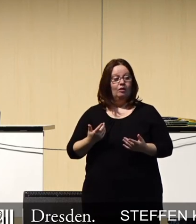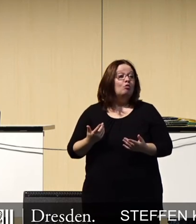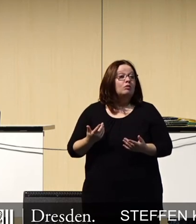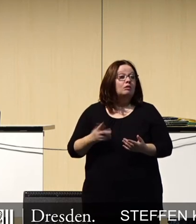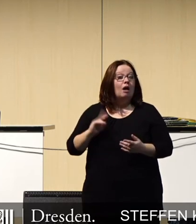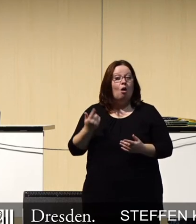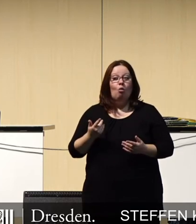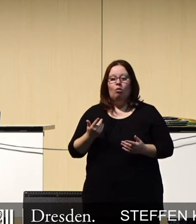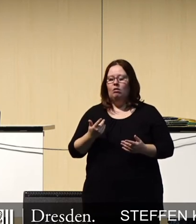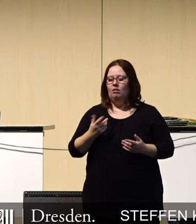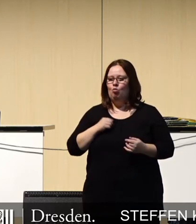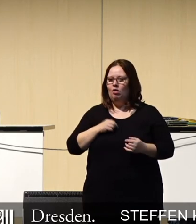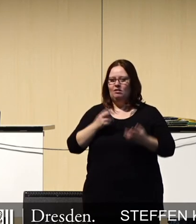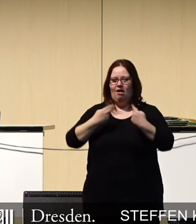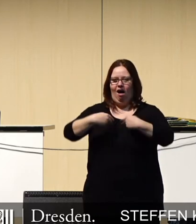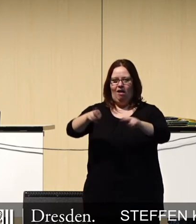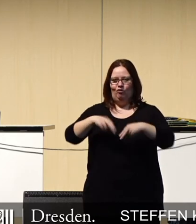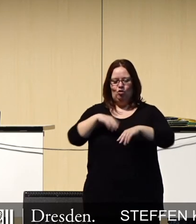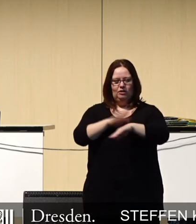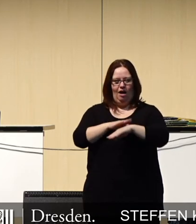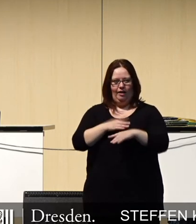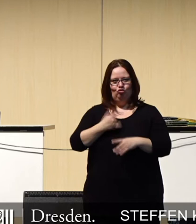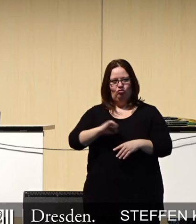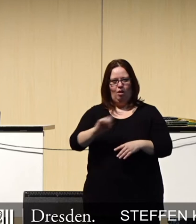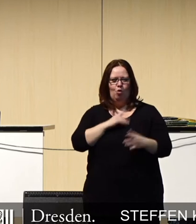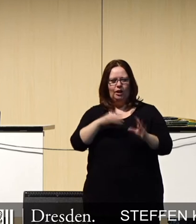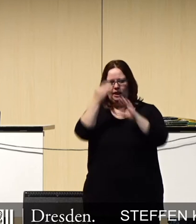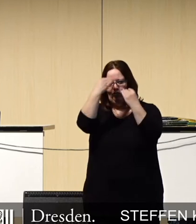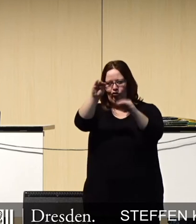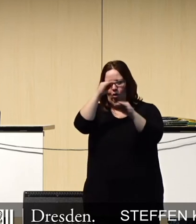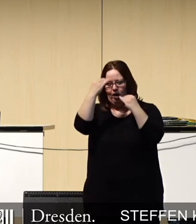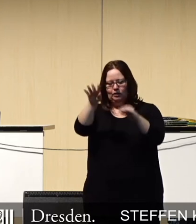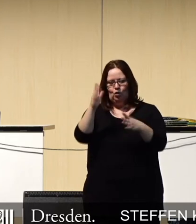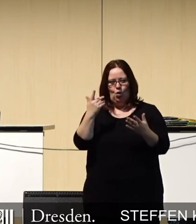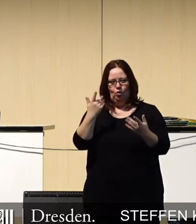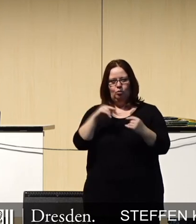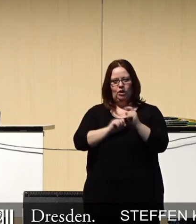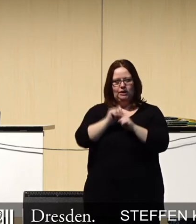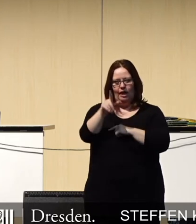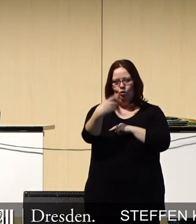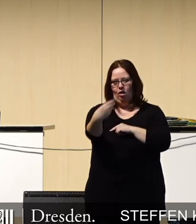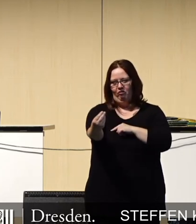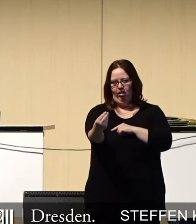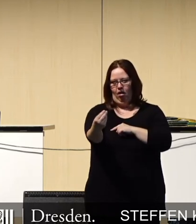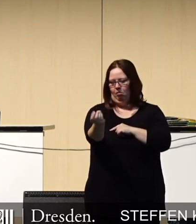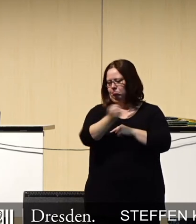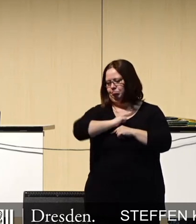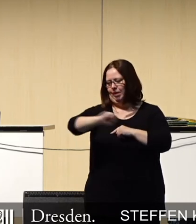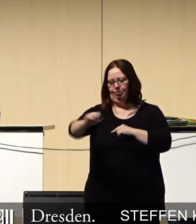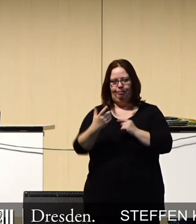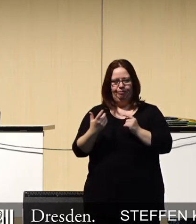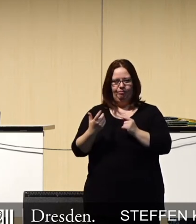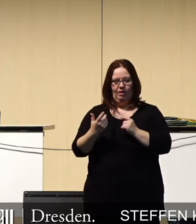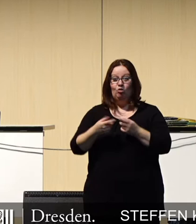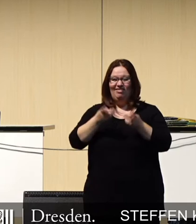ein beschleunigtes Antwortzeitverhalten haben. Das heißt, der Austausch von Informationen zwischen Sender und Empfänger wird nahezu